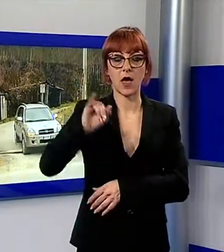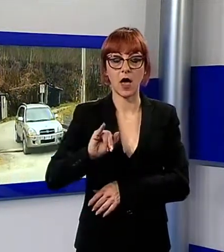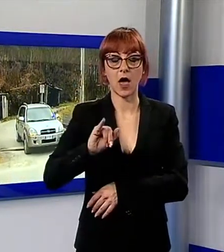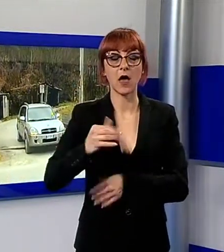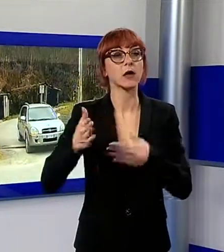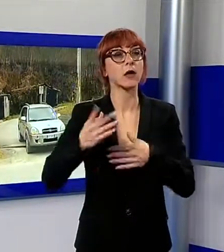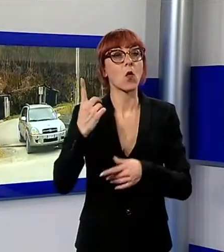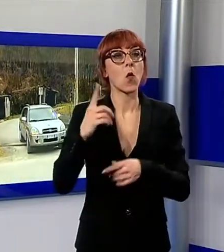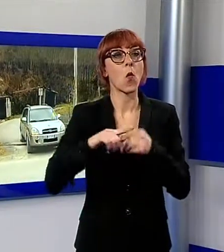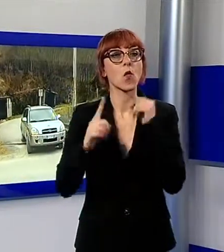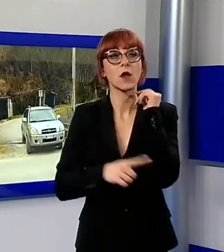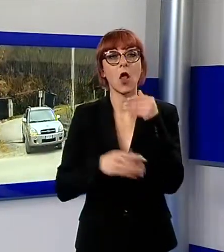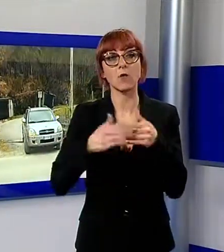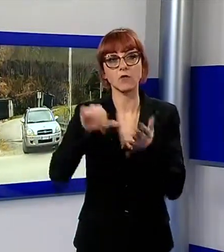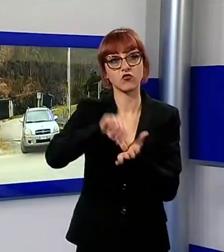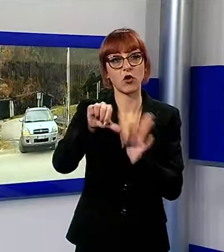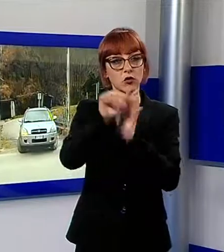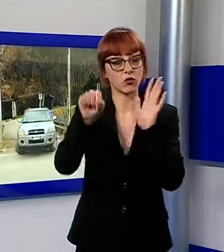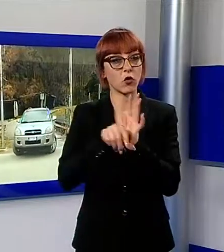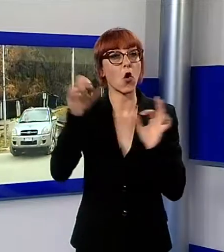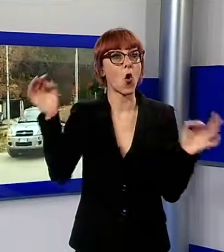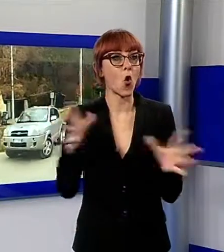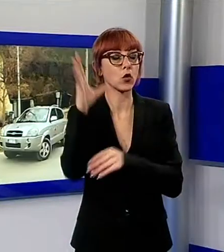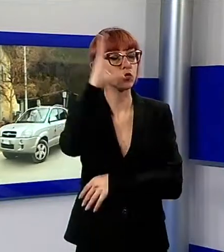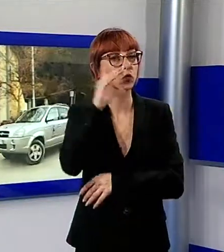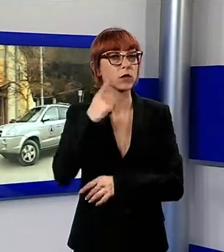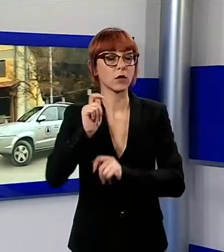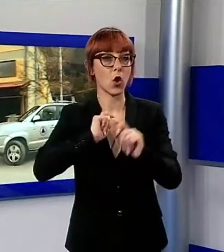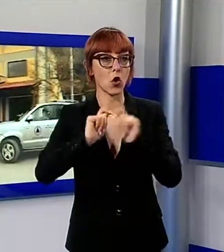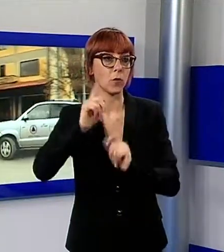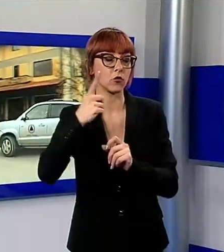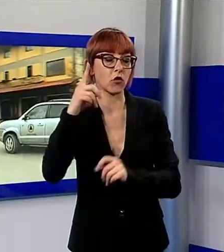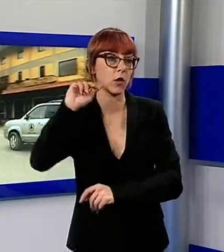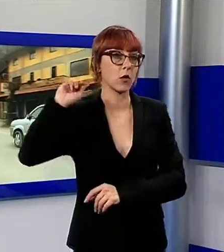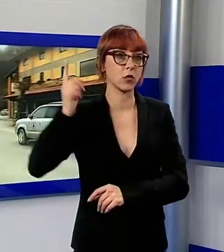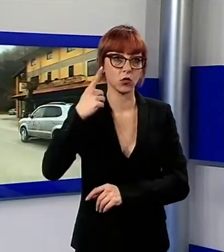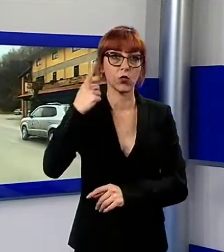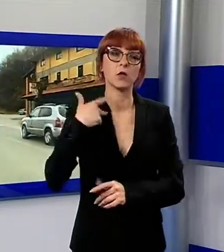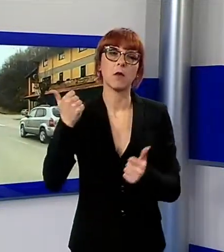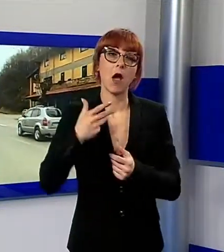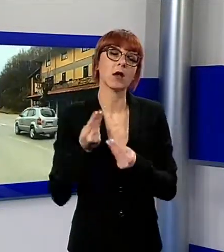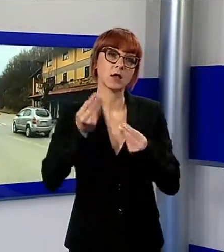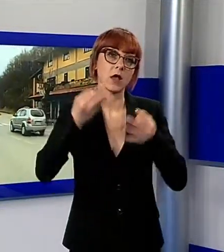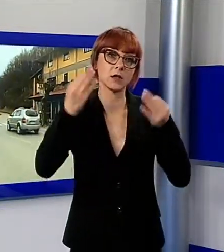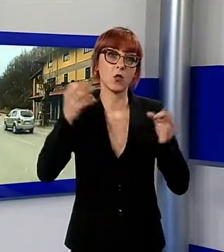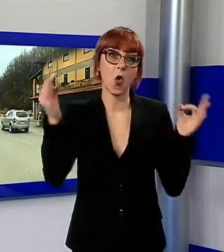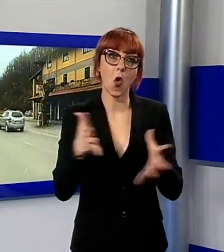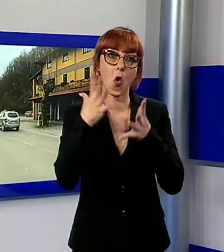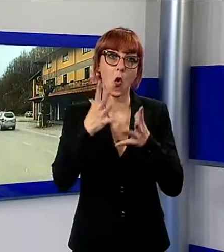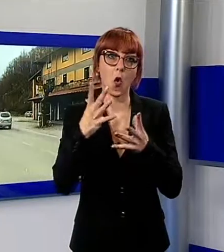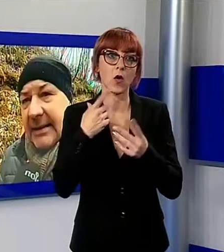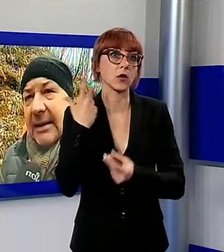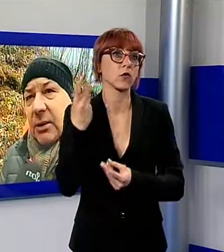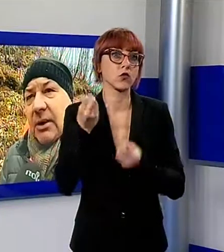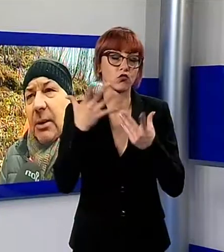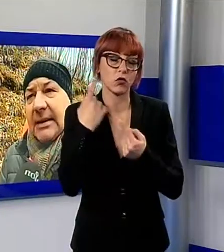e rappresenta un'ottima opportunità turistica e commerciale per tutti, oltre alla sicurezza in caso di calamità. Uno degli scopi che portò